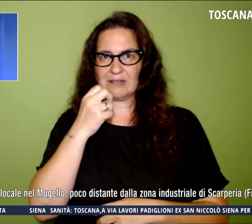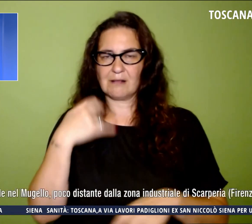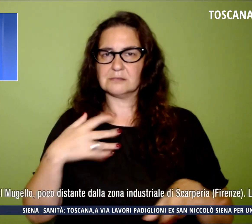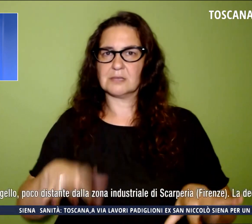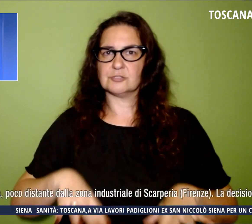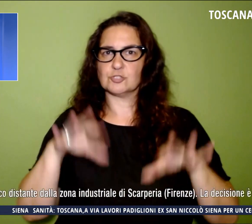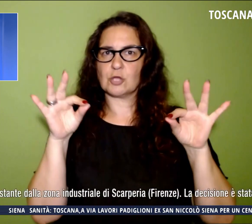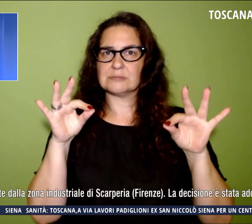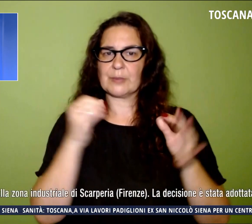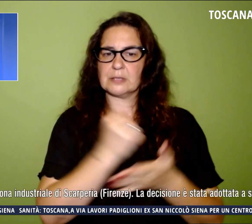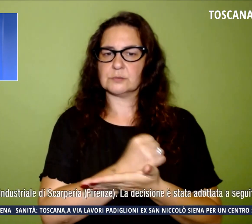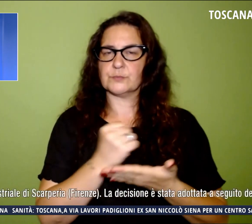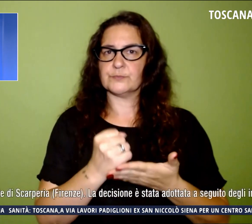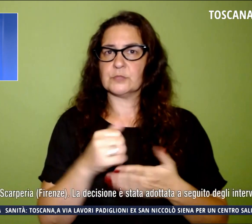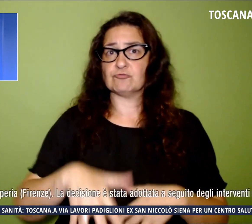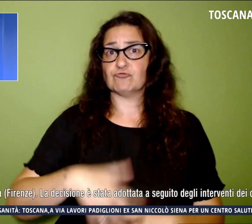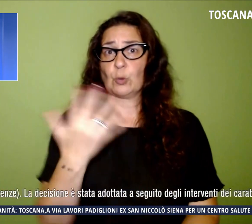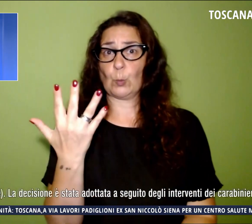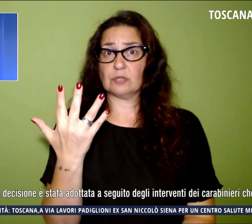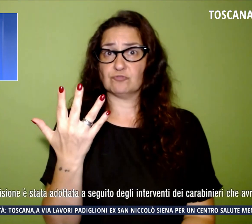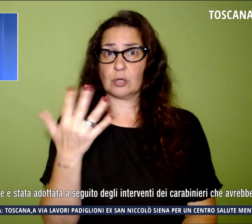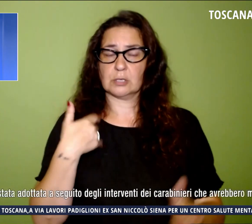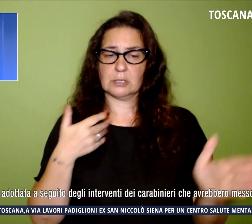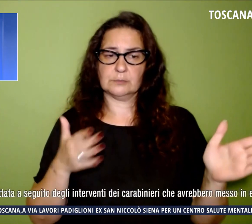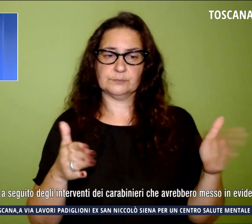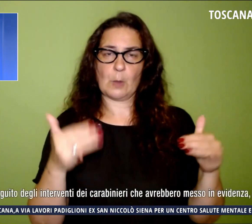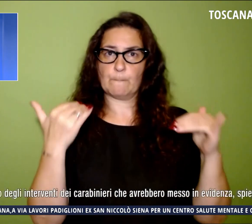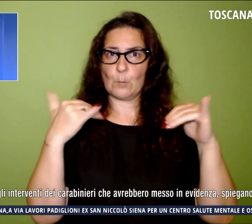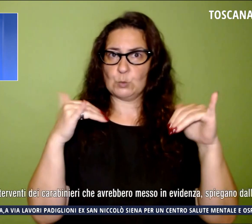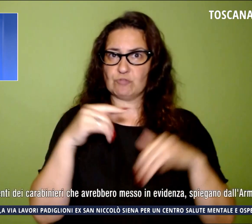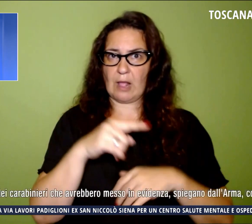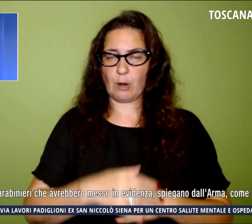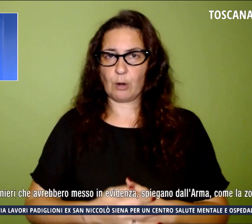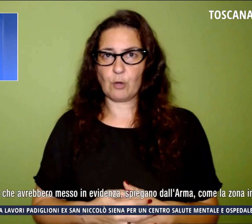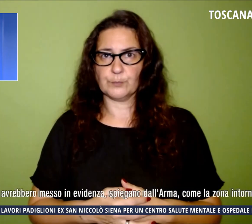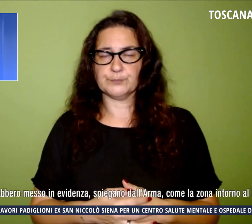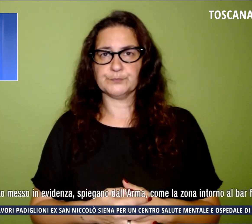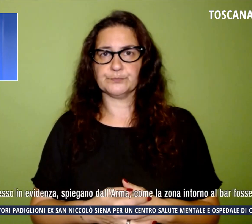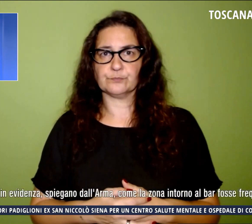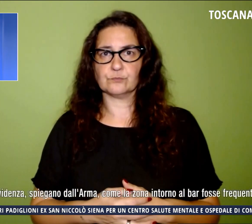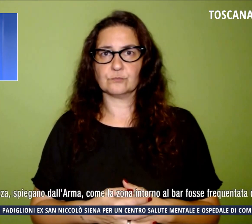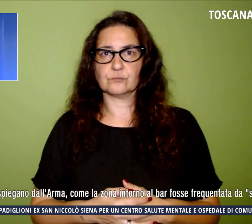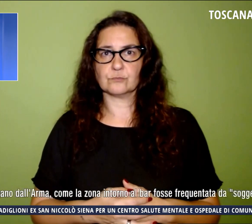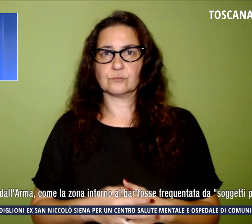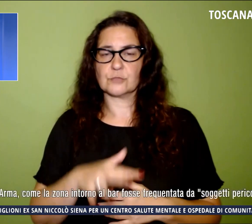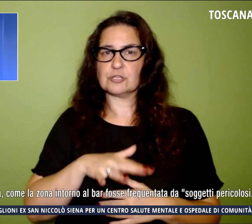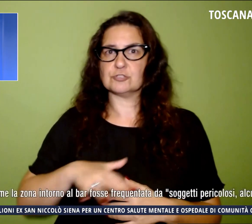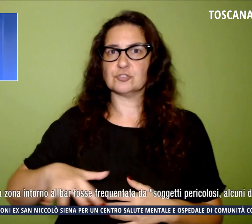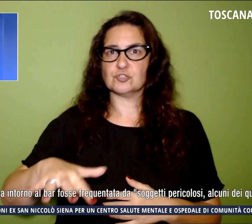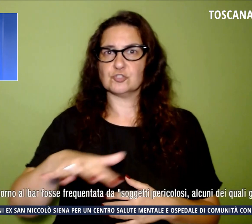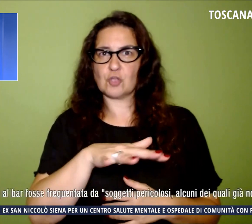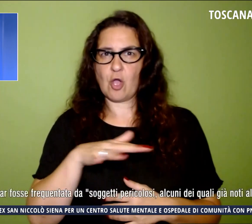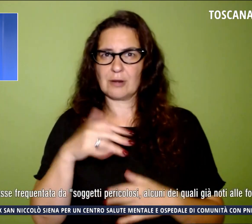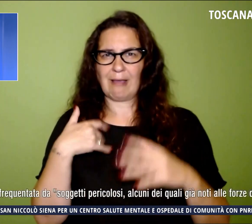per cinque giorni a un locale nel Mugello, poco distante dalla zona industriale di